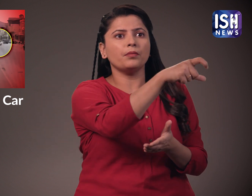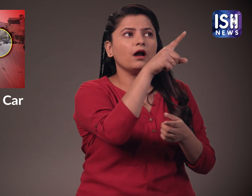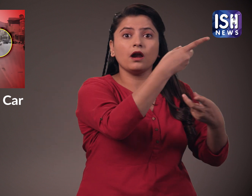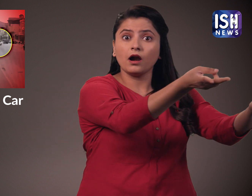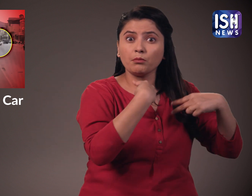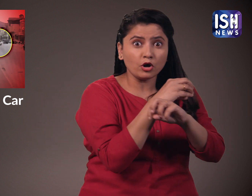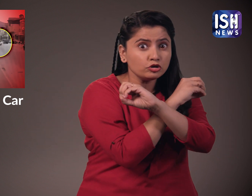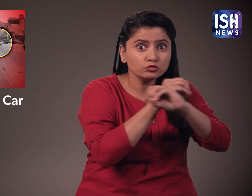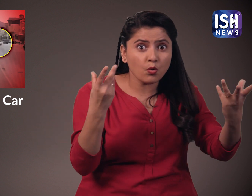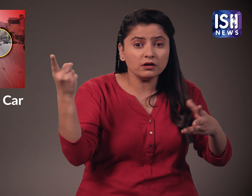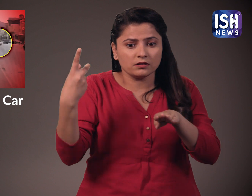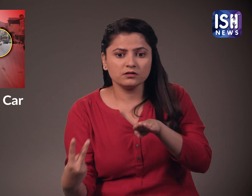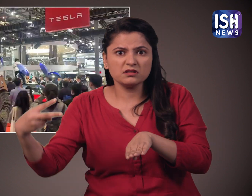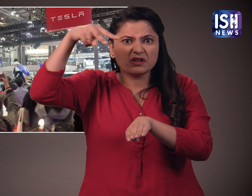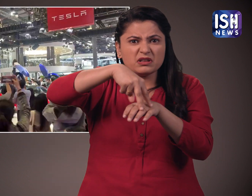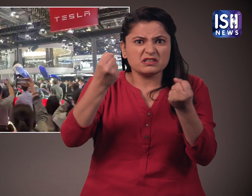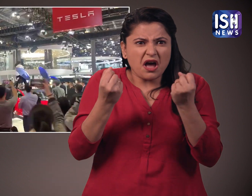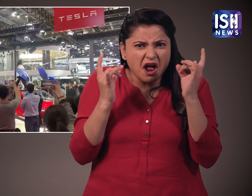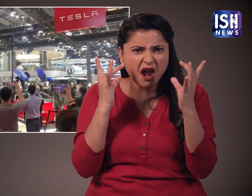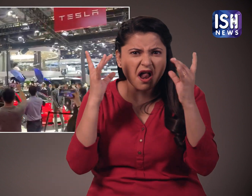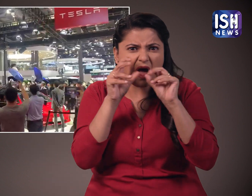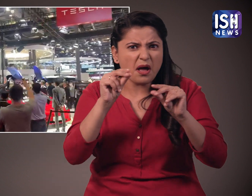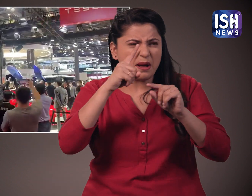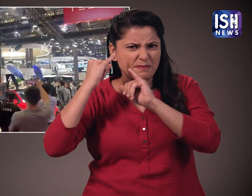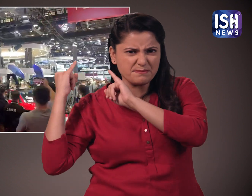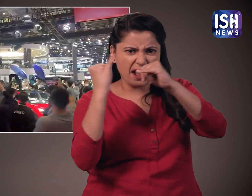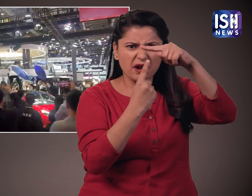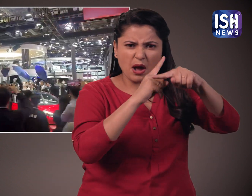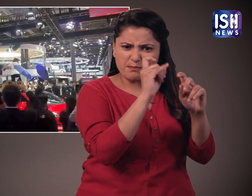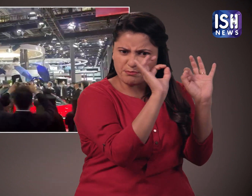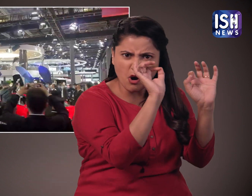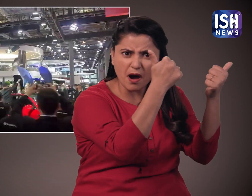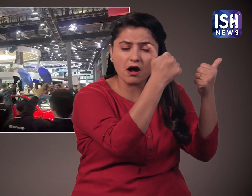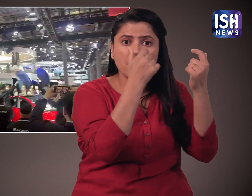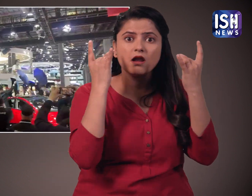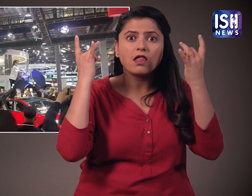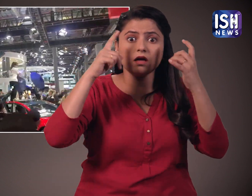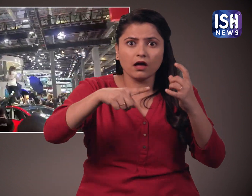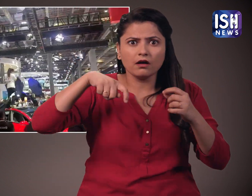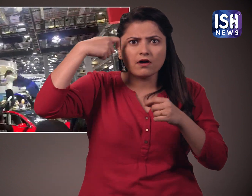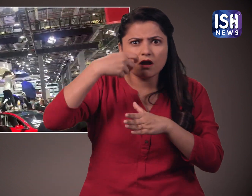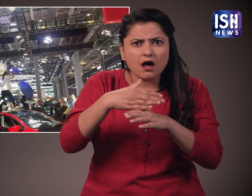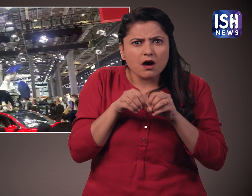जवाब नहीं आया उसने कार की चट पर चड़कर टेसला का विरोध किया था विडियो वाइरल हो गया था